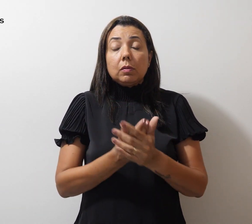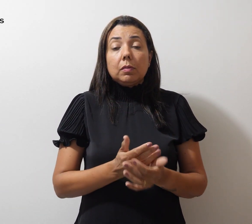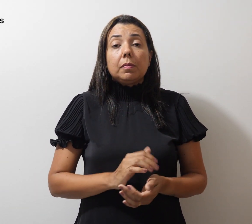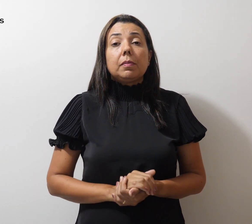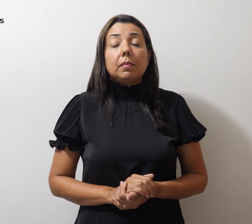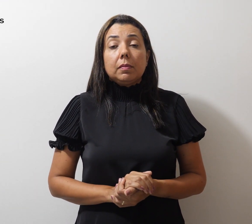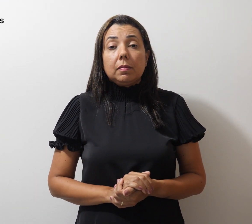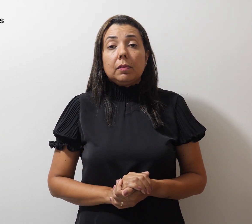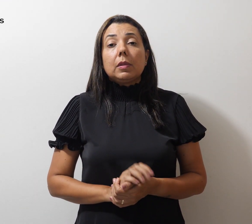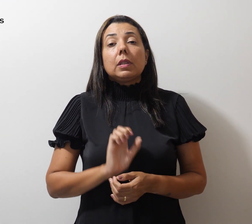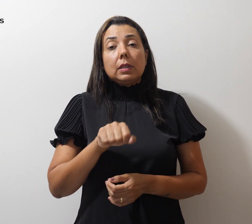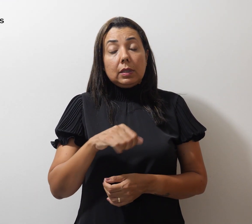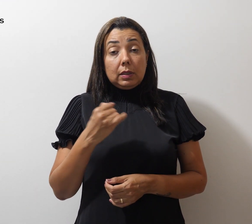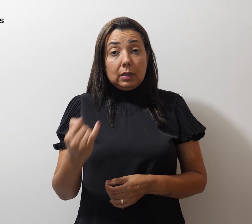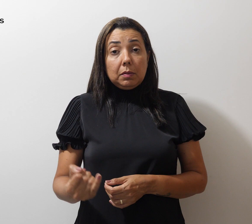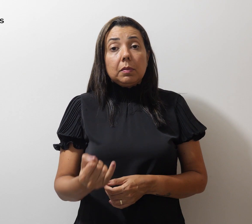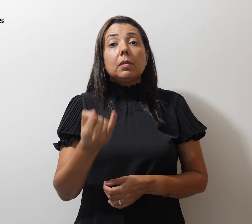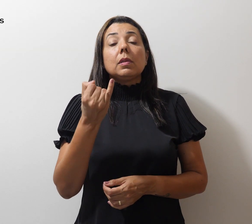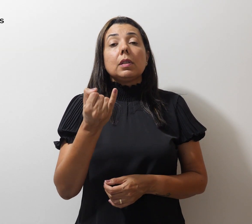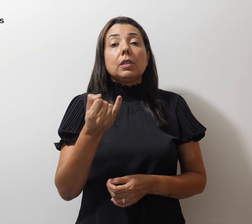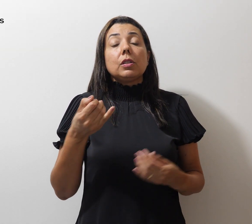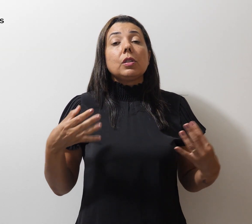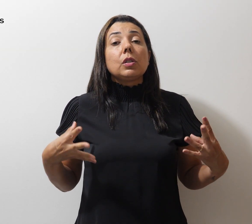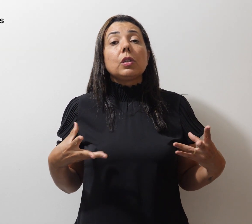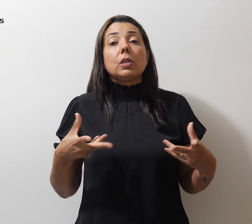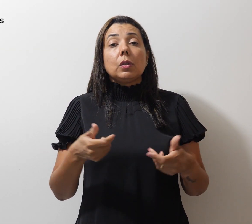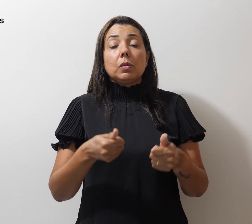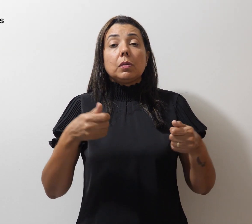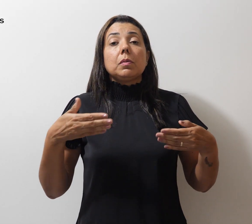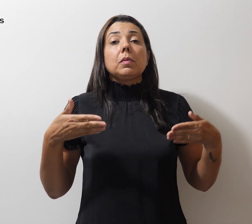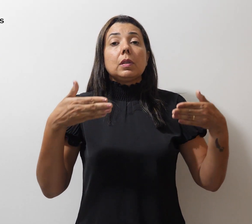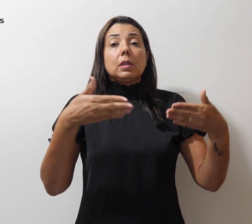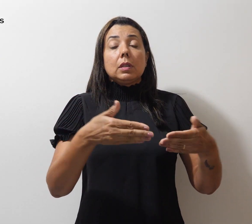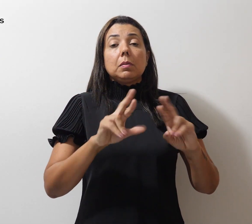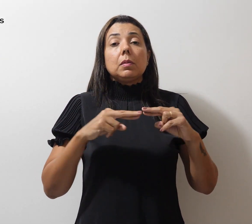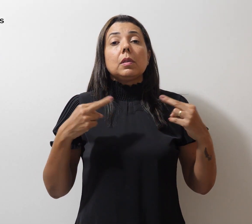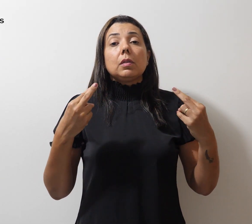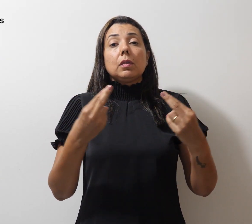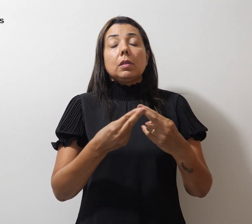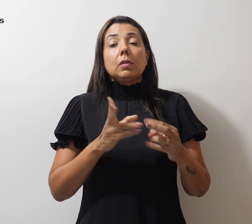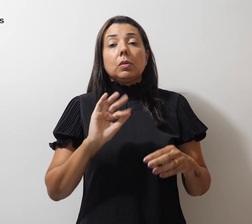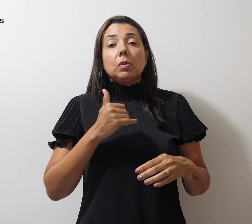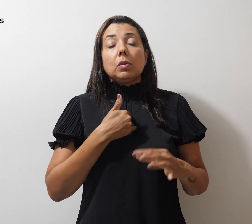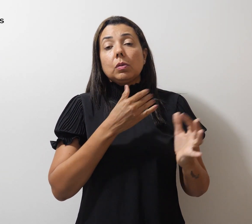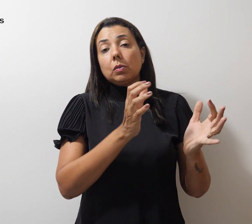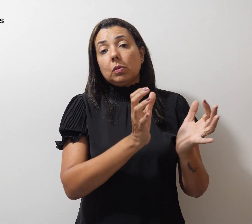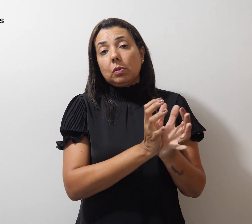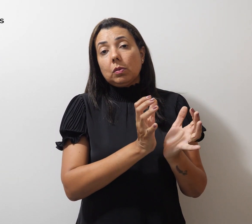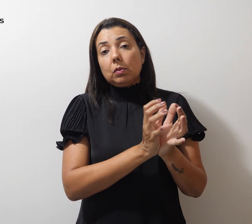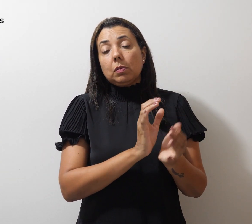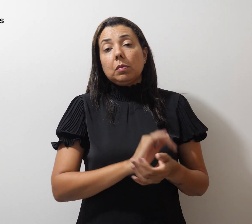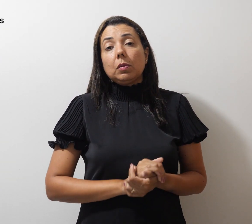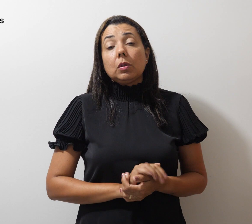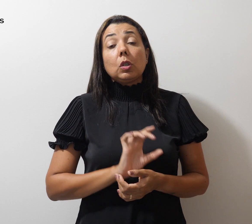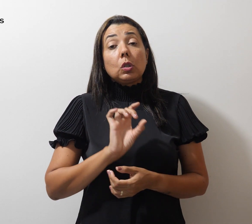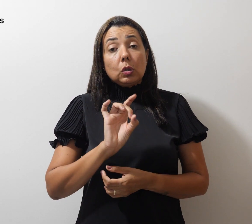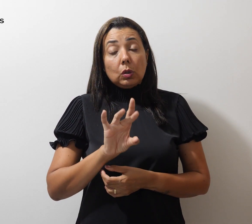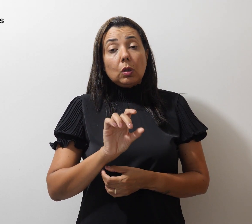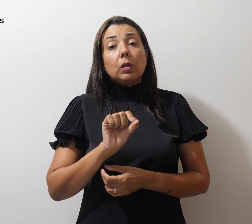É importante que todos participem da reunião do nosso coletivo. Somente juntos